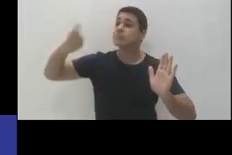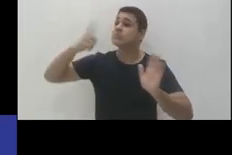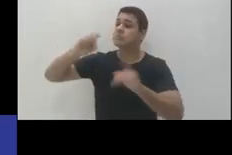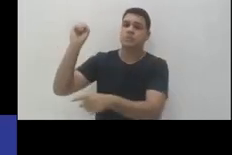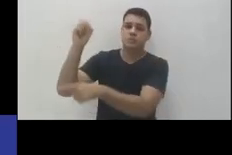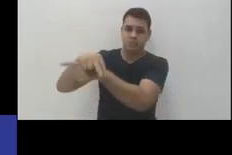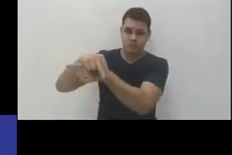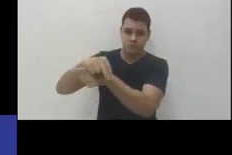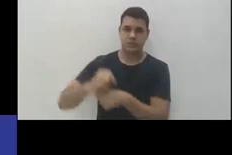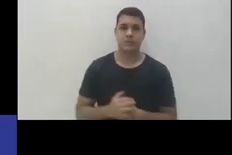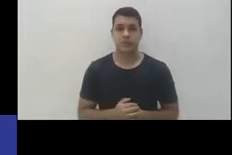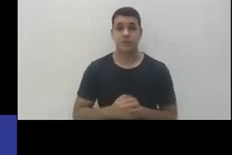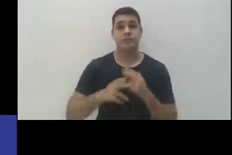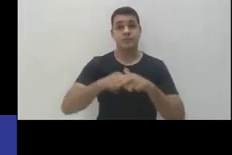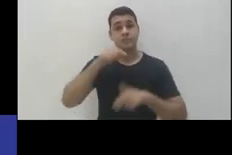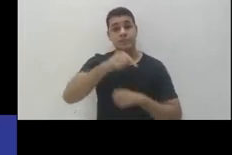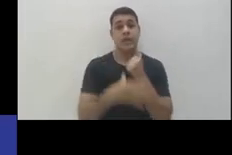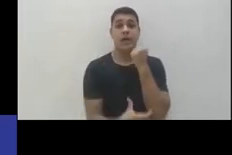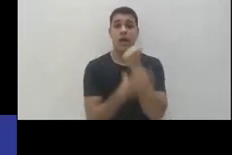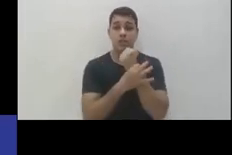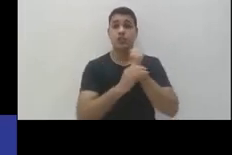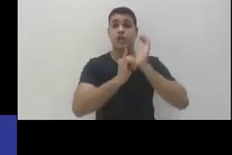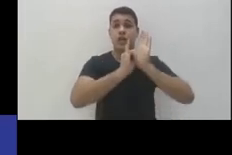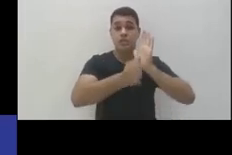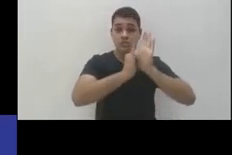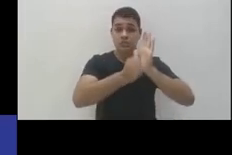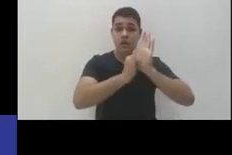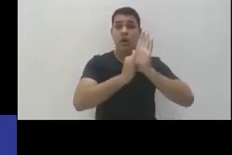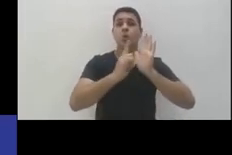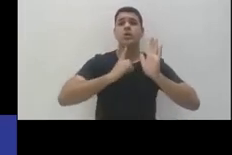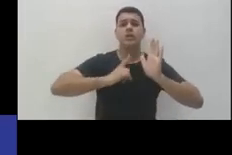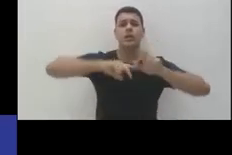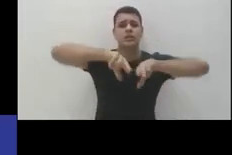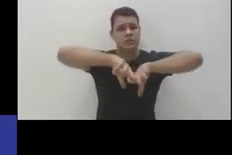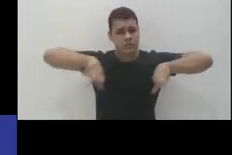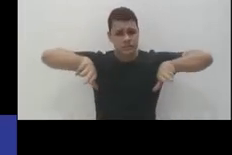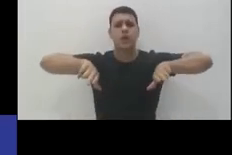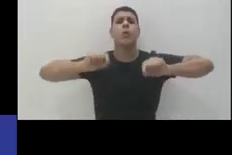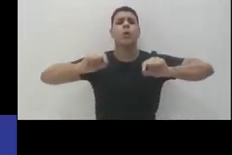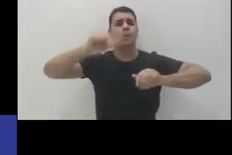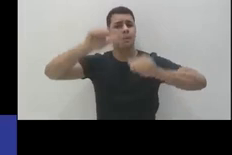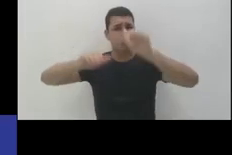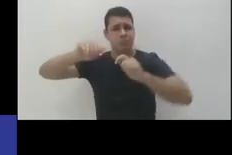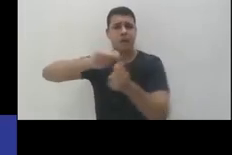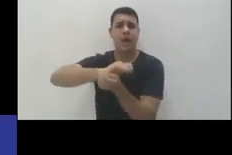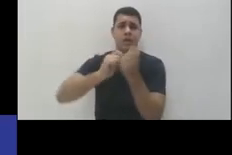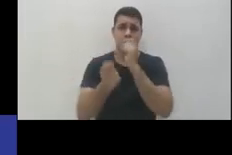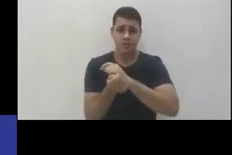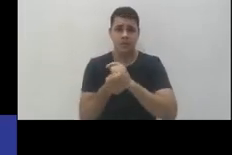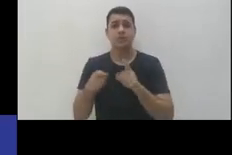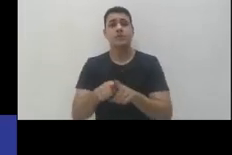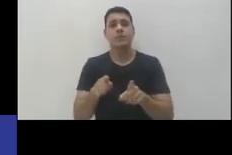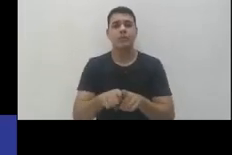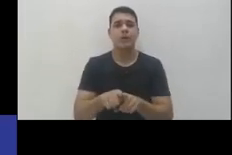Então, entre as diretrizes está a garantia de que os editais prevejam nos diversos níveis e modalidades a questão das cotas para as pessoas com